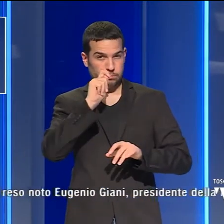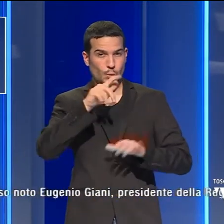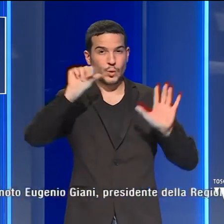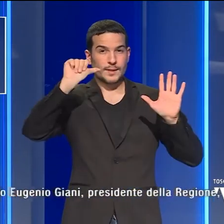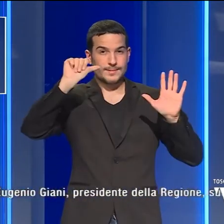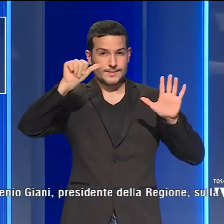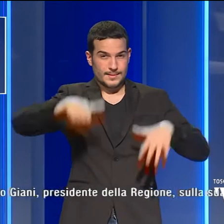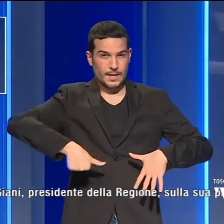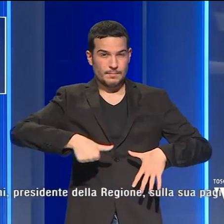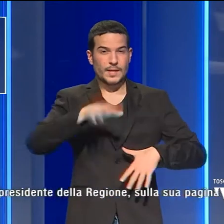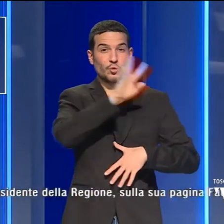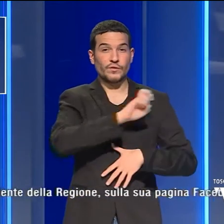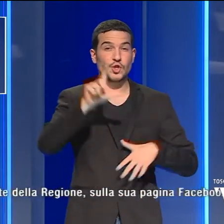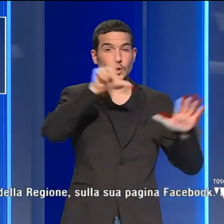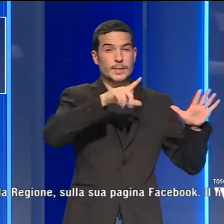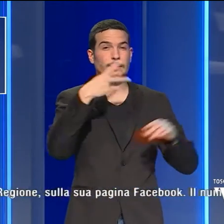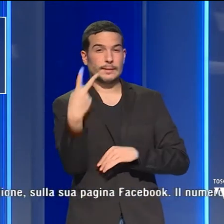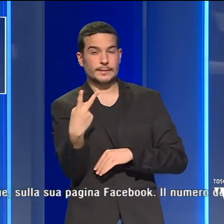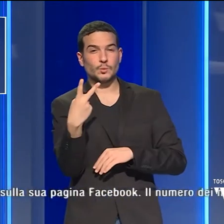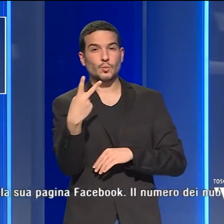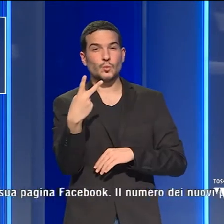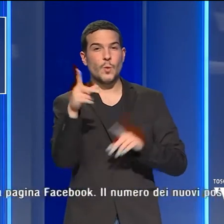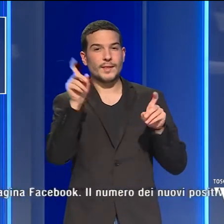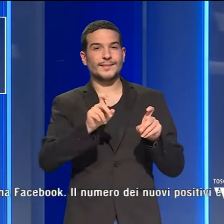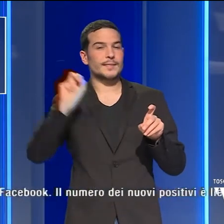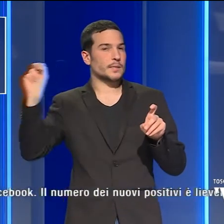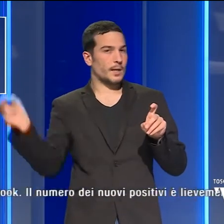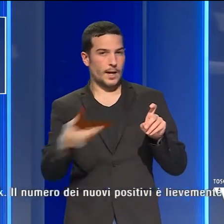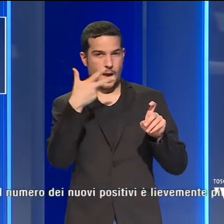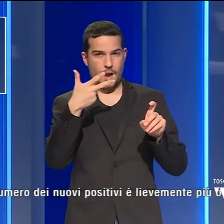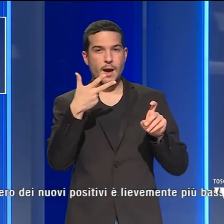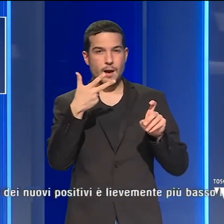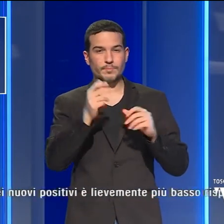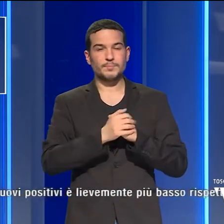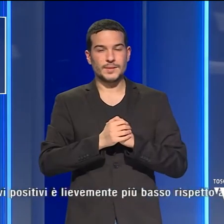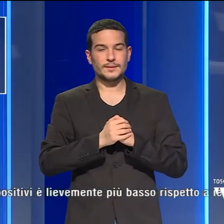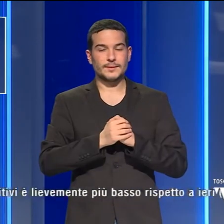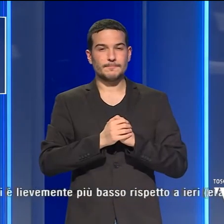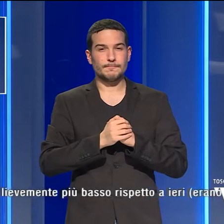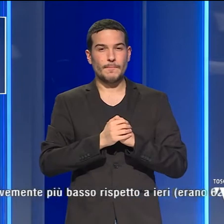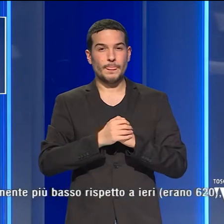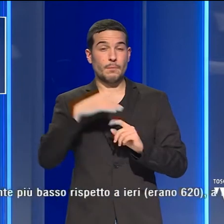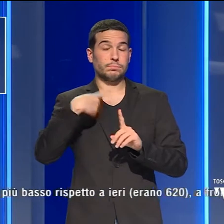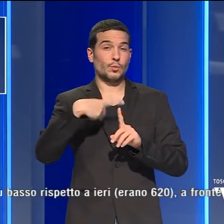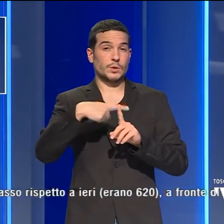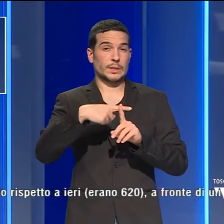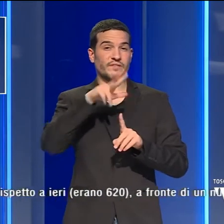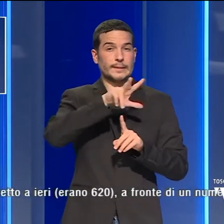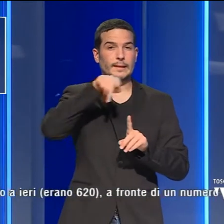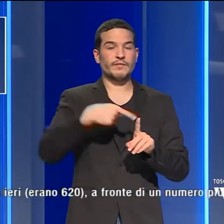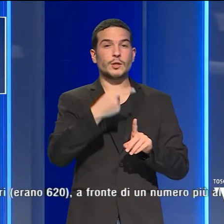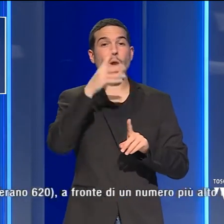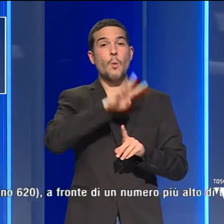.972 test rapidi, con un tasso di nuovi positivi del 3